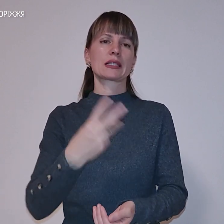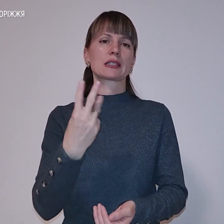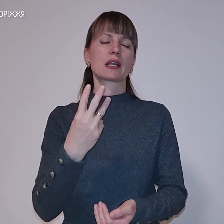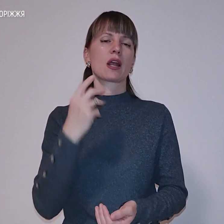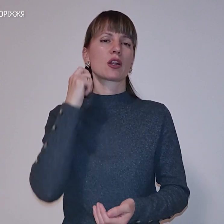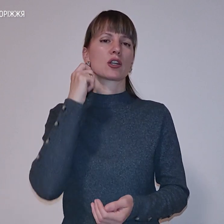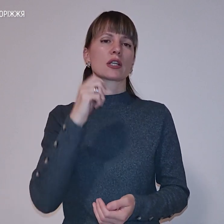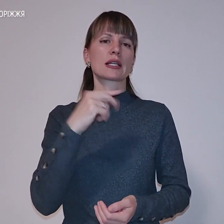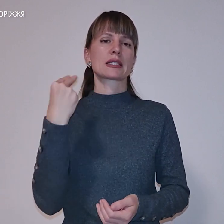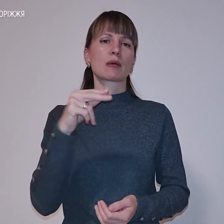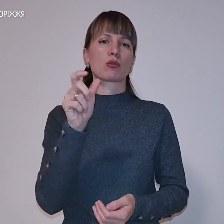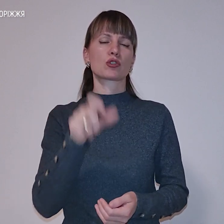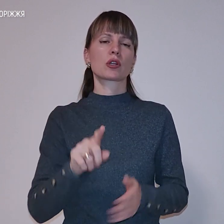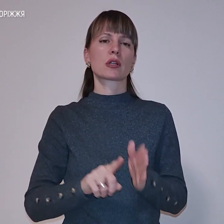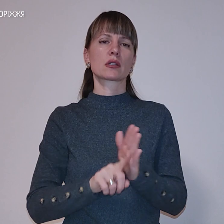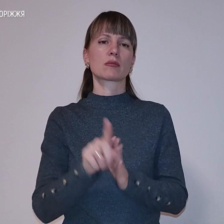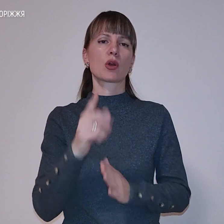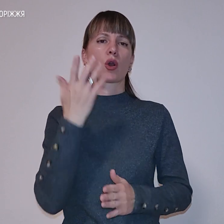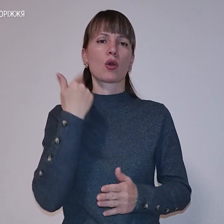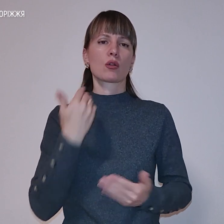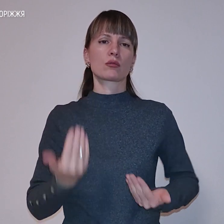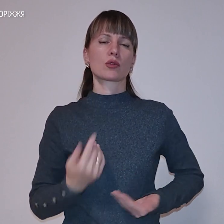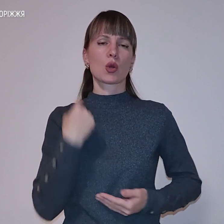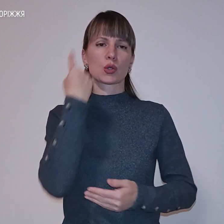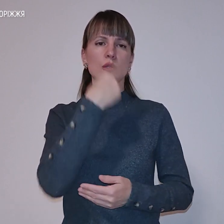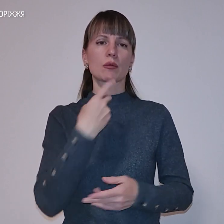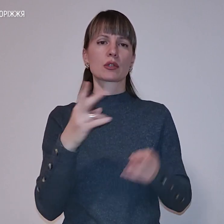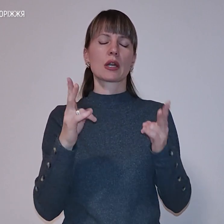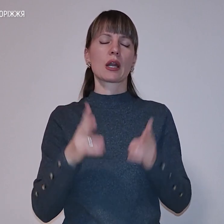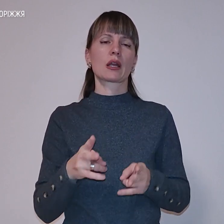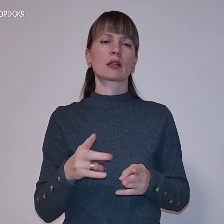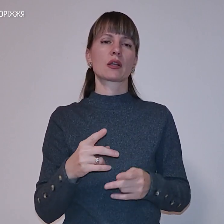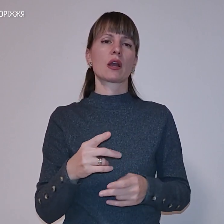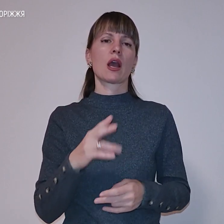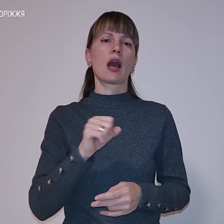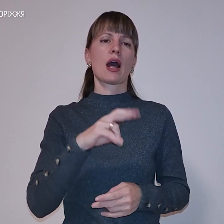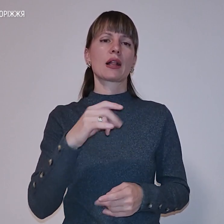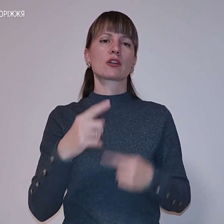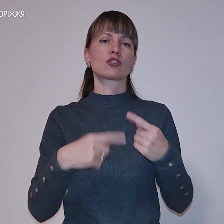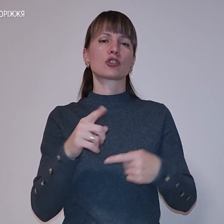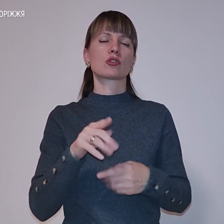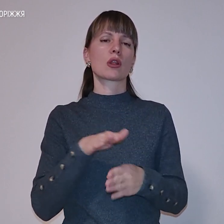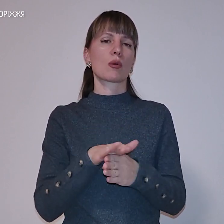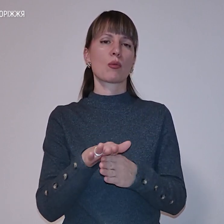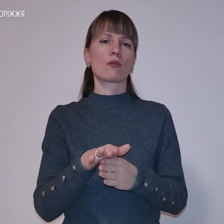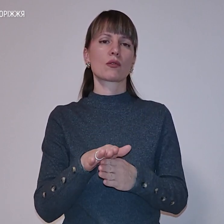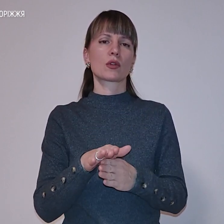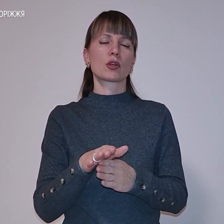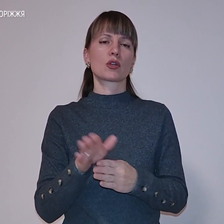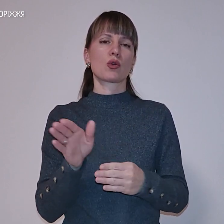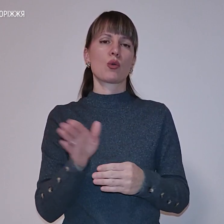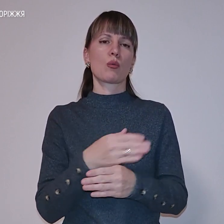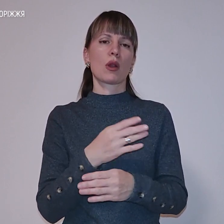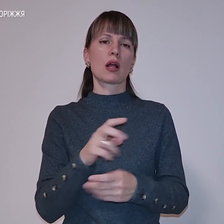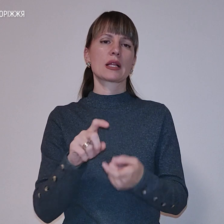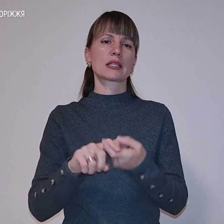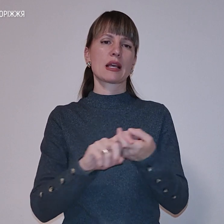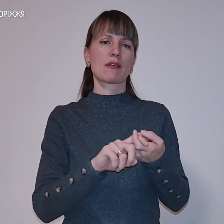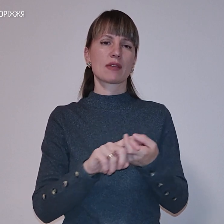запоріжанка Олександра почала, коли пережила особисту трагедію. Однак через те, що вона не повністю здолала залежність, продовжує консультації з